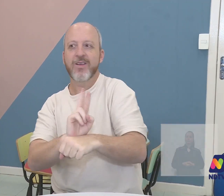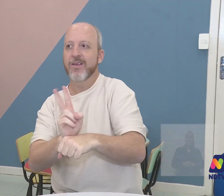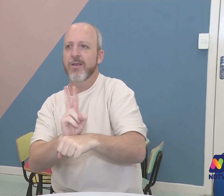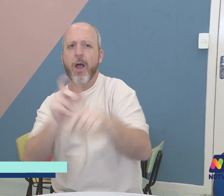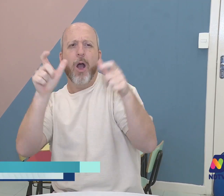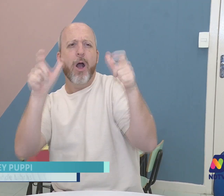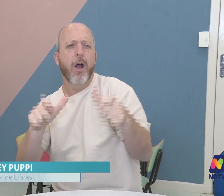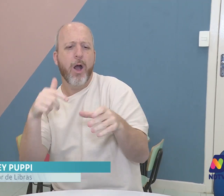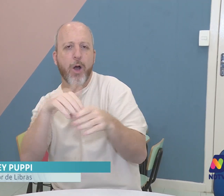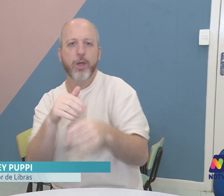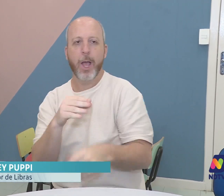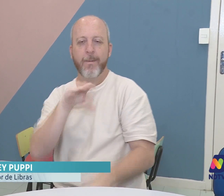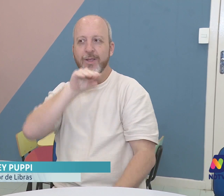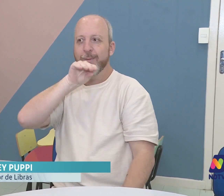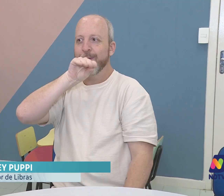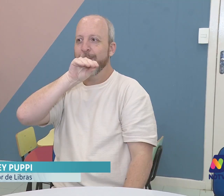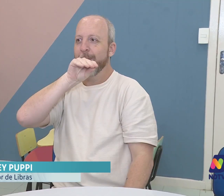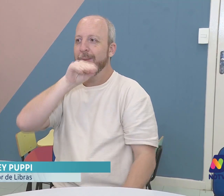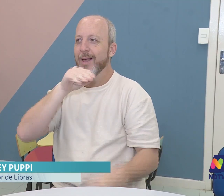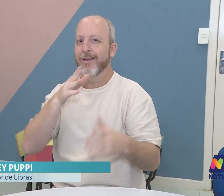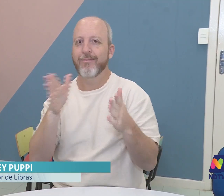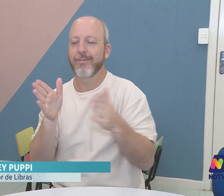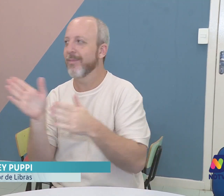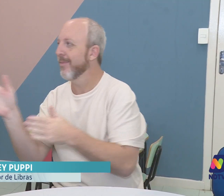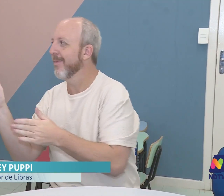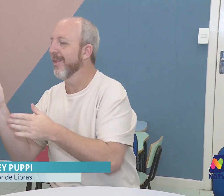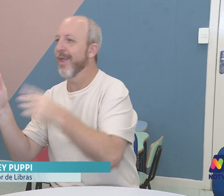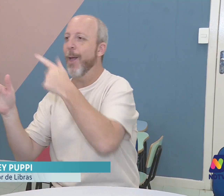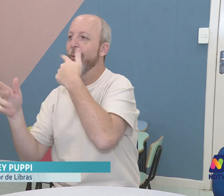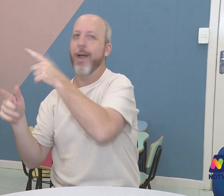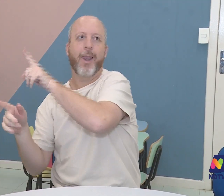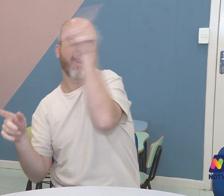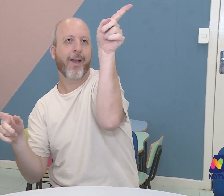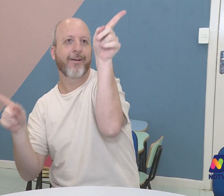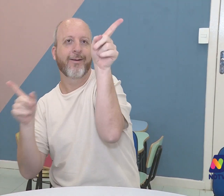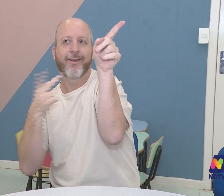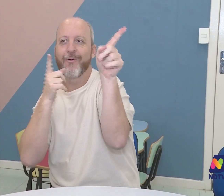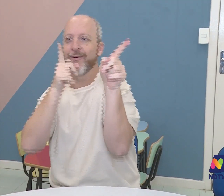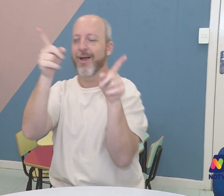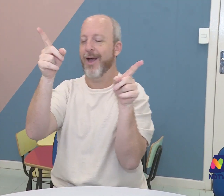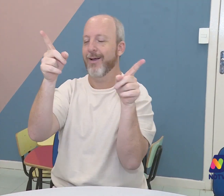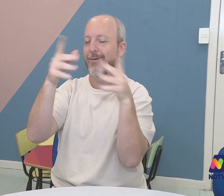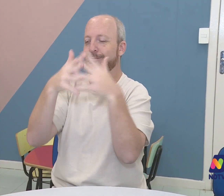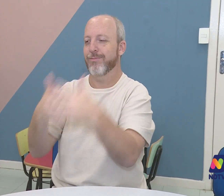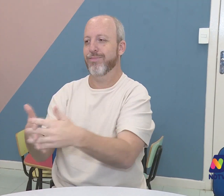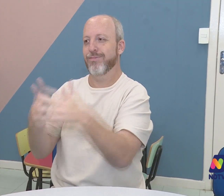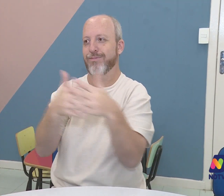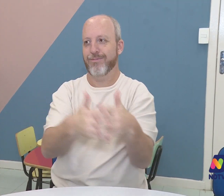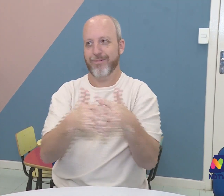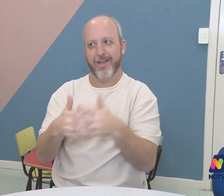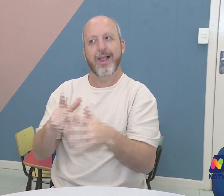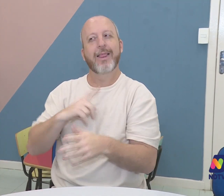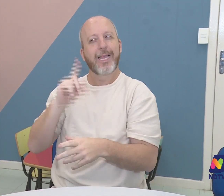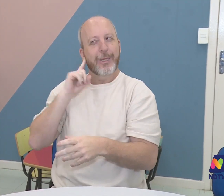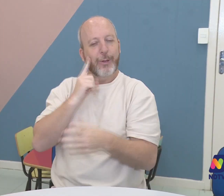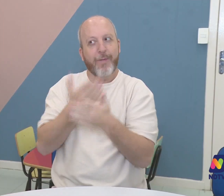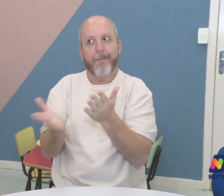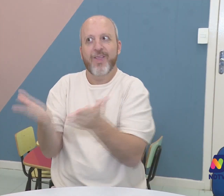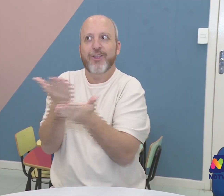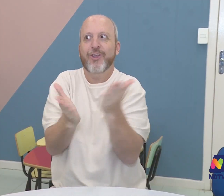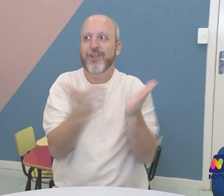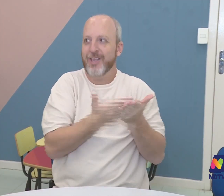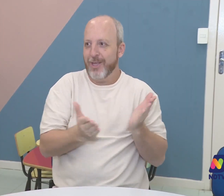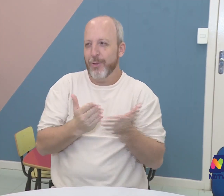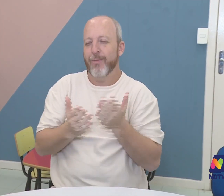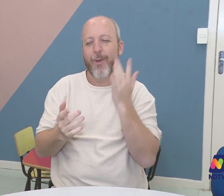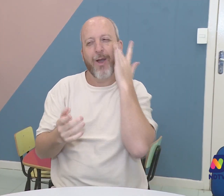informações, tem que ficar perguntando. A questão de vídeo não tem, né? Perguntar onde é que é a minha sessão, é para lá, é para cá. Então, é